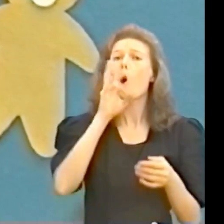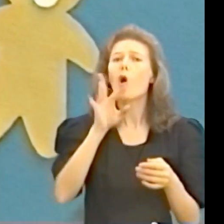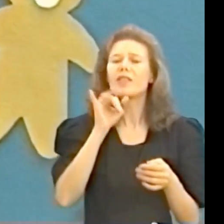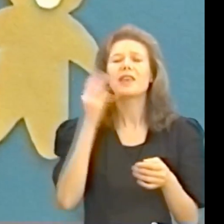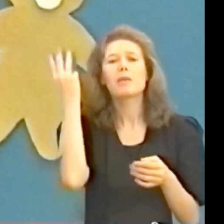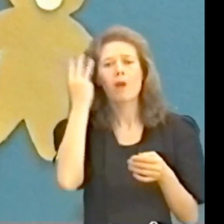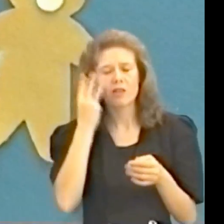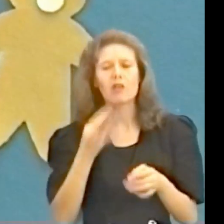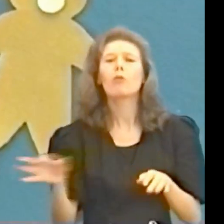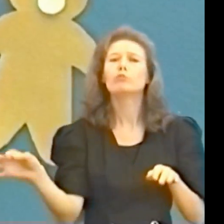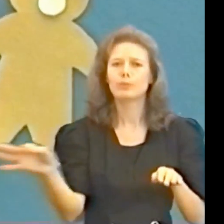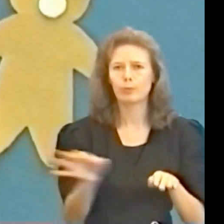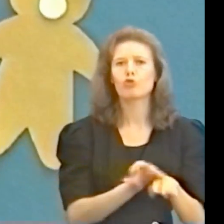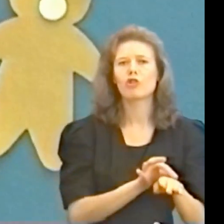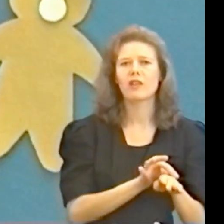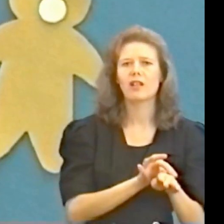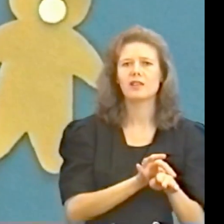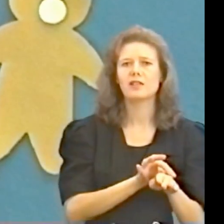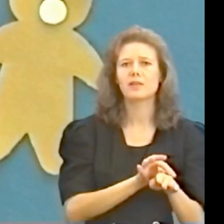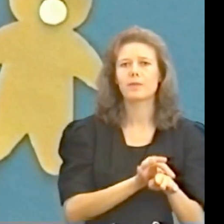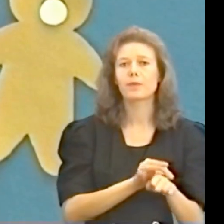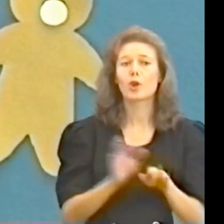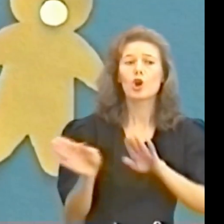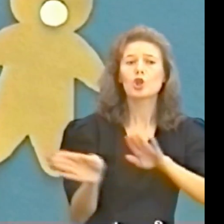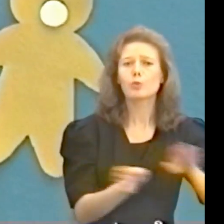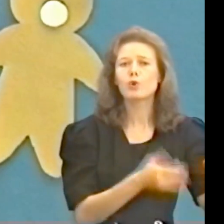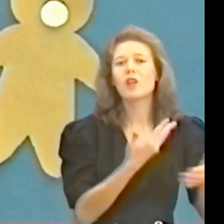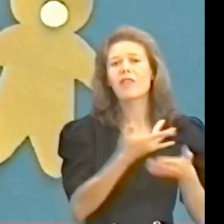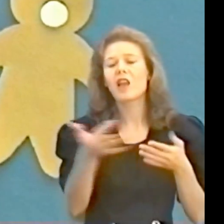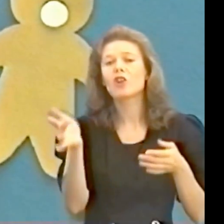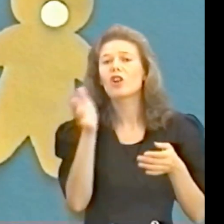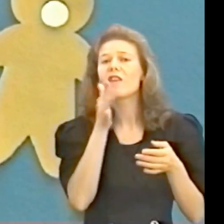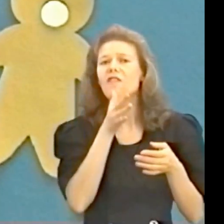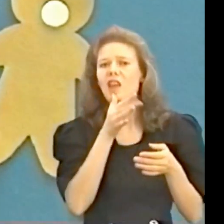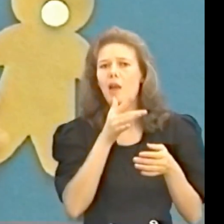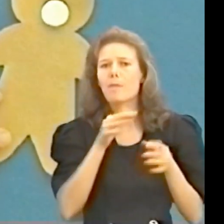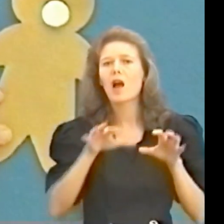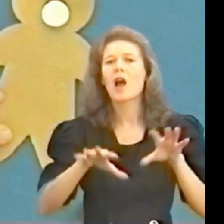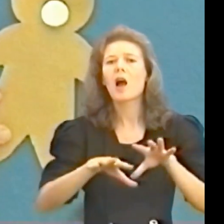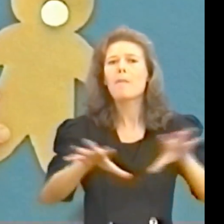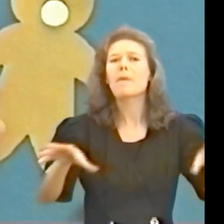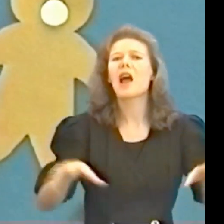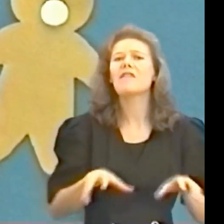поженились спустя некоторое время правительство издало указ а